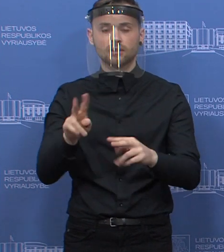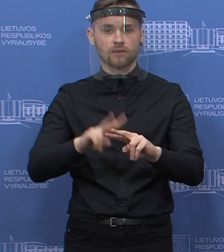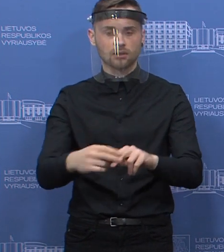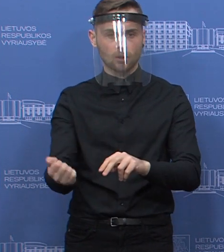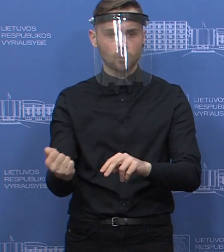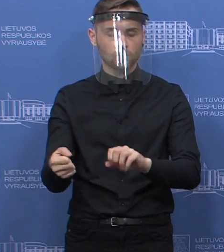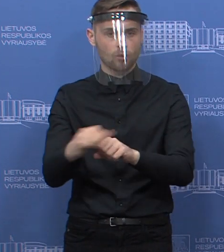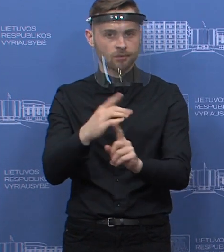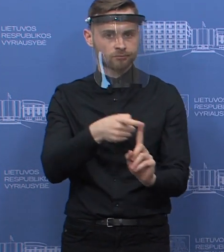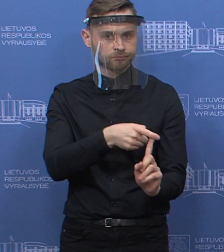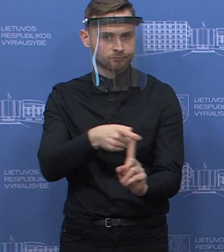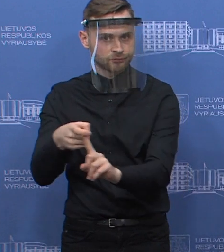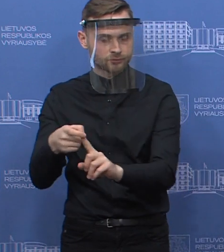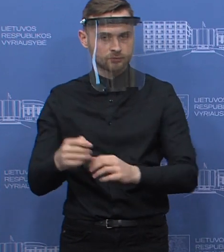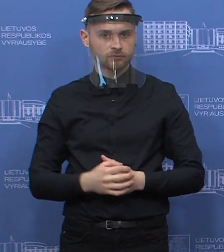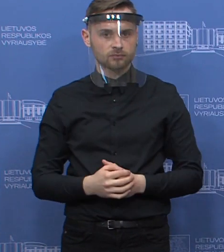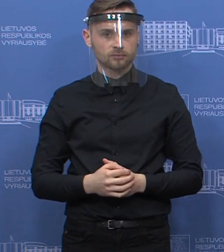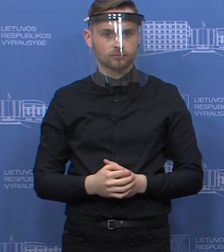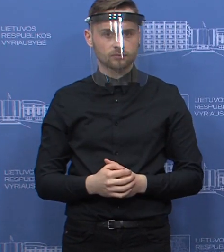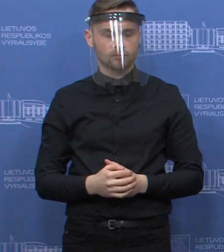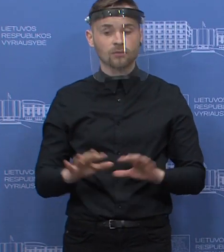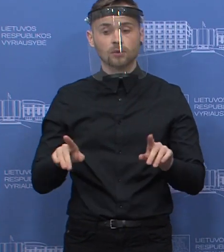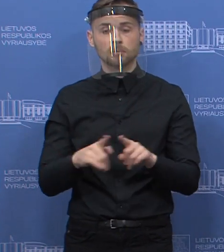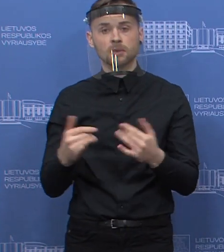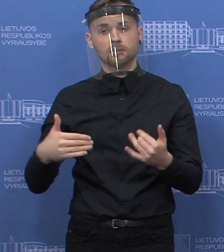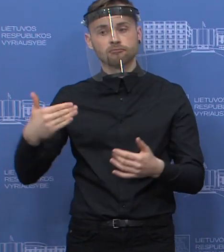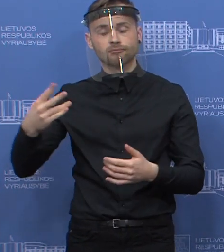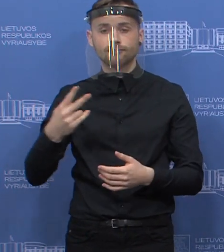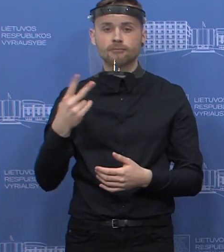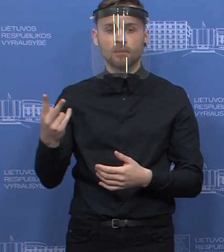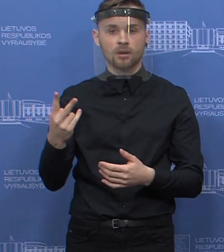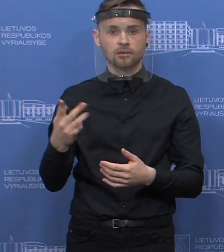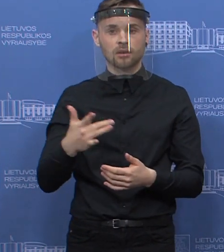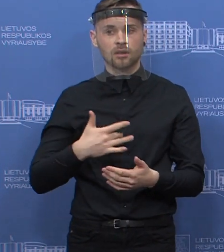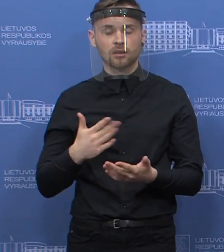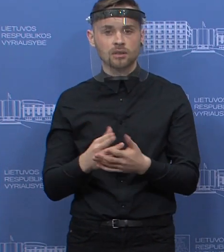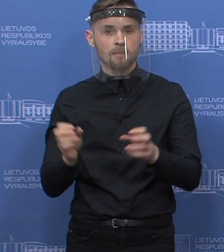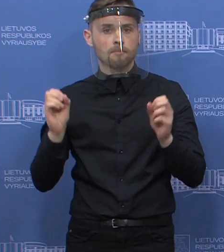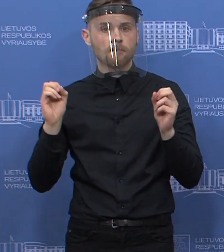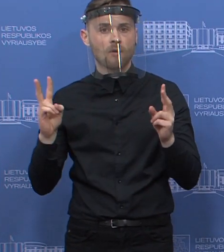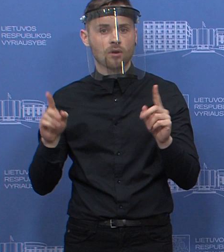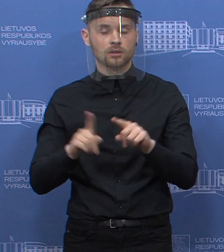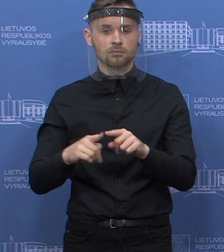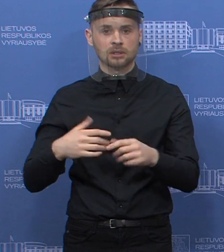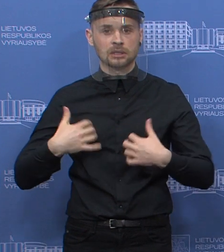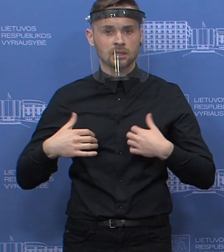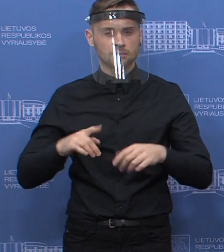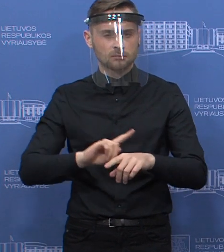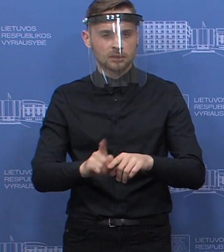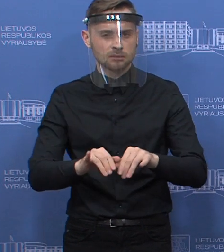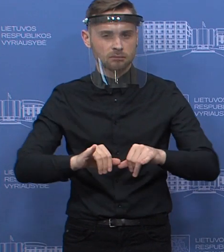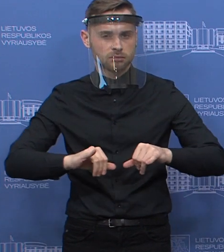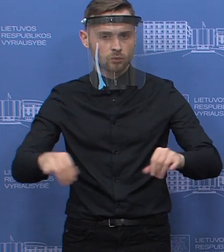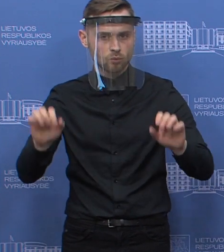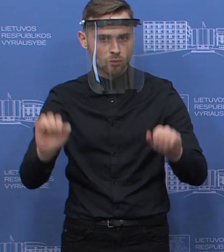jeigu tai yra viena įstaiga, tai yra vienas sprendimas, jeigu matome ir matysime, kad iškrai yra galimas grėsimiai paplitimui išplitimui, tokias sprendimai